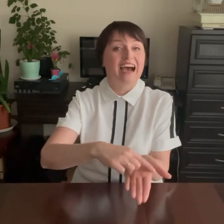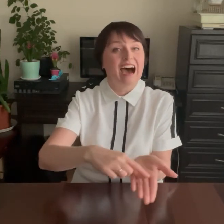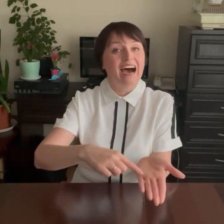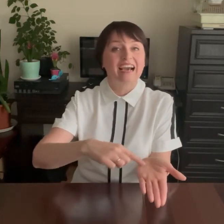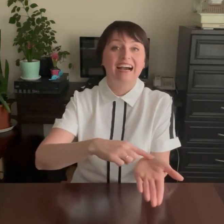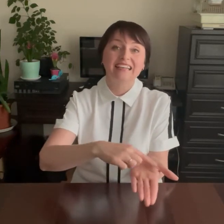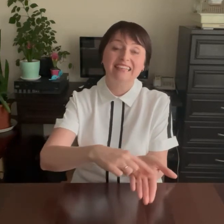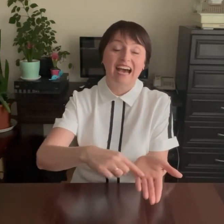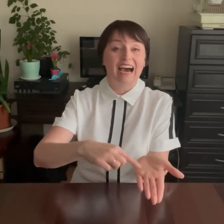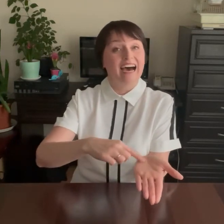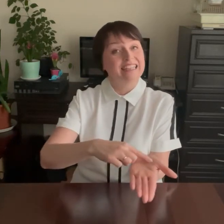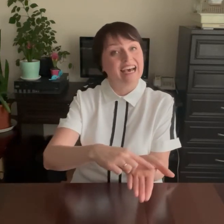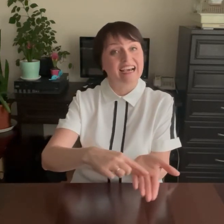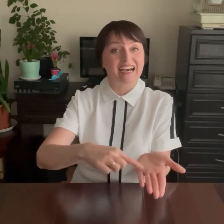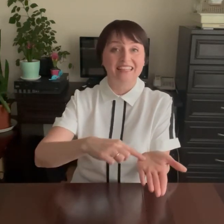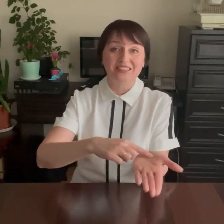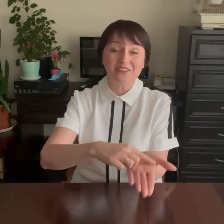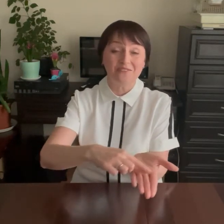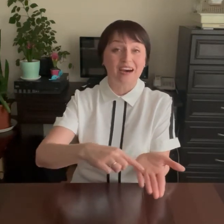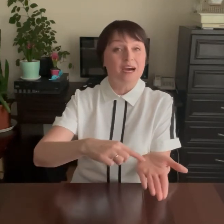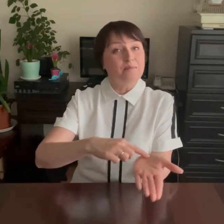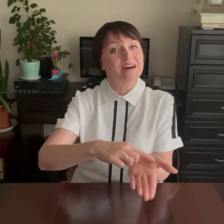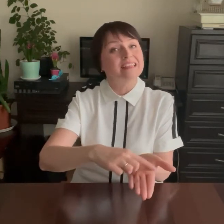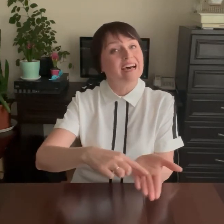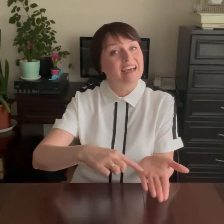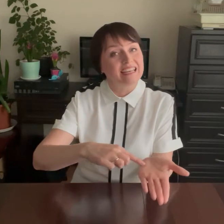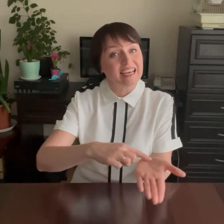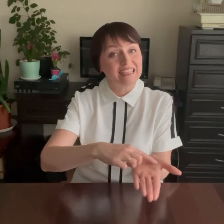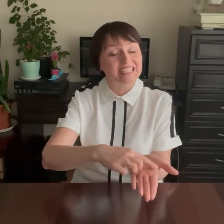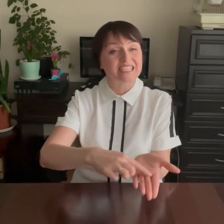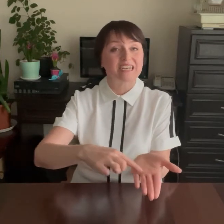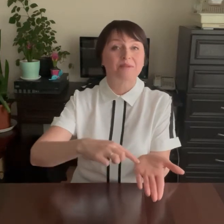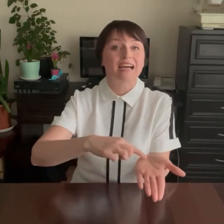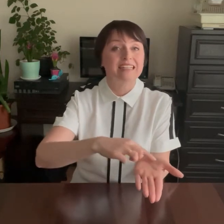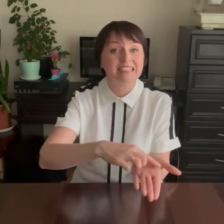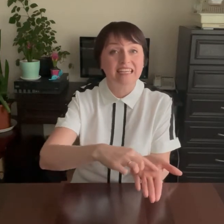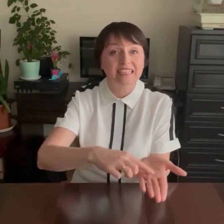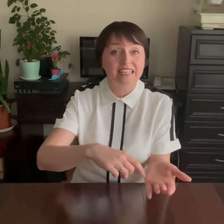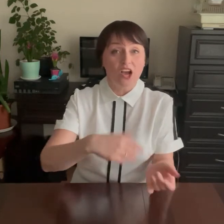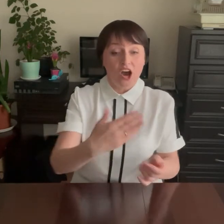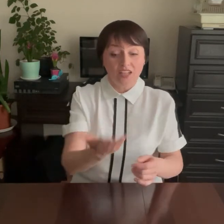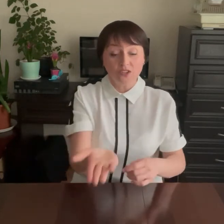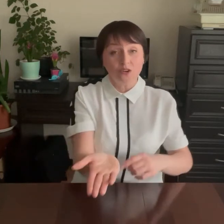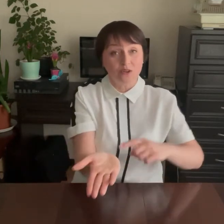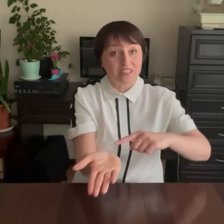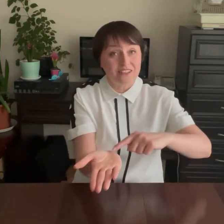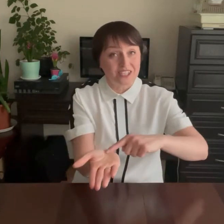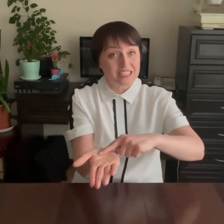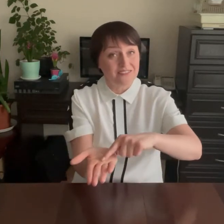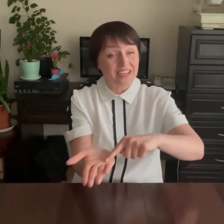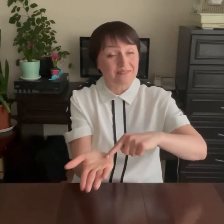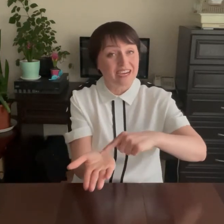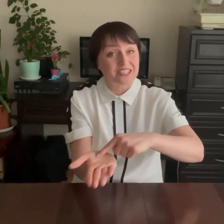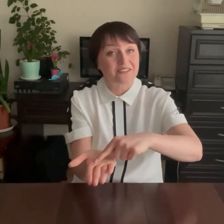Могут А когда она готова, по тарелочкам разлить! А на другой ладошке сварим кашку?